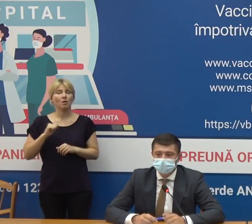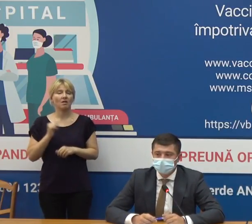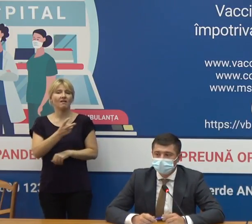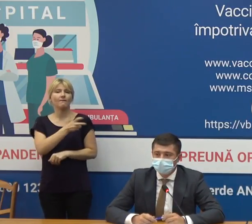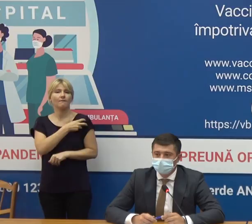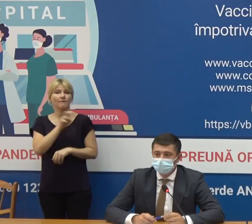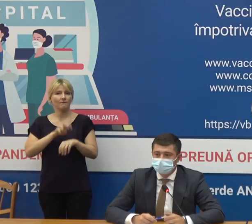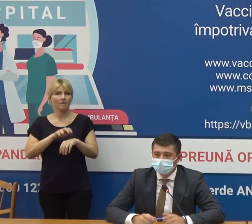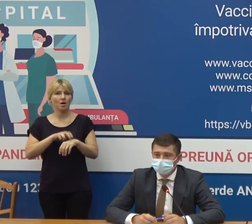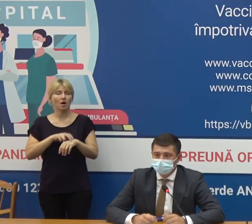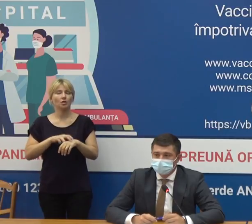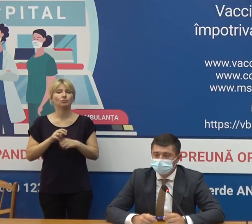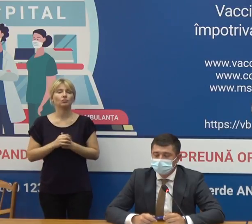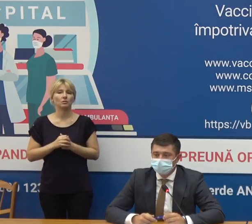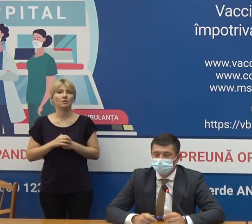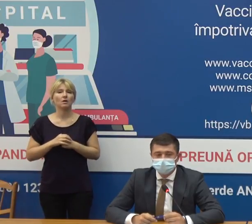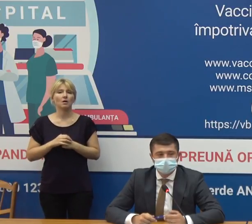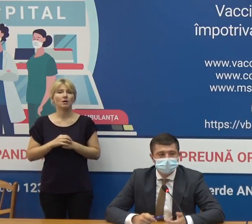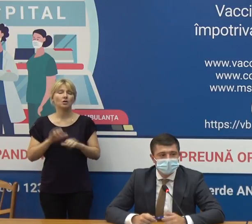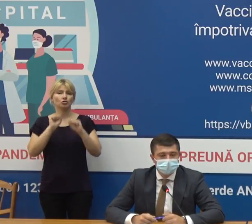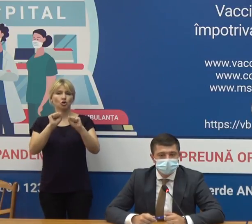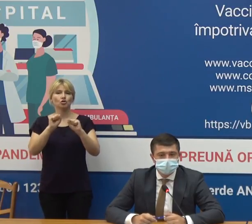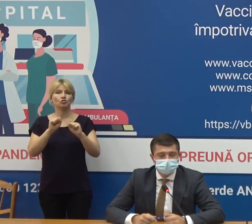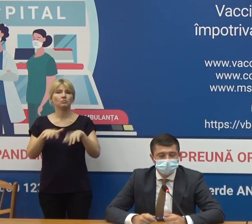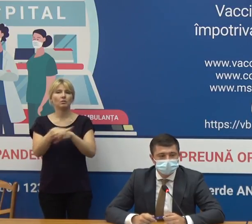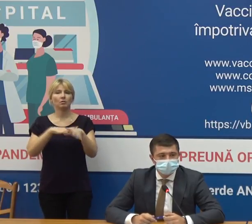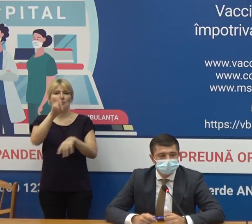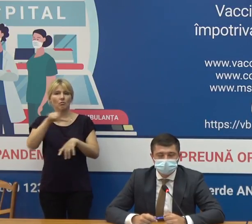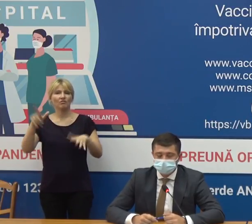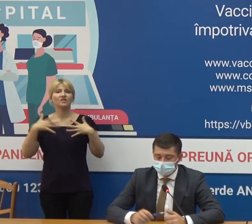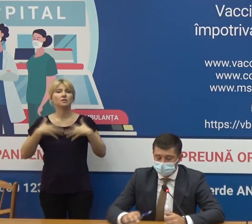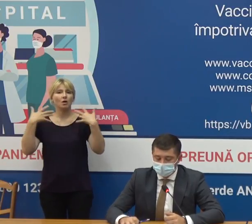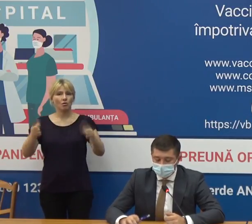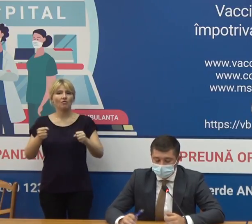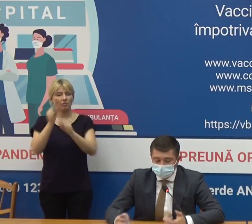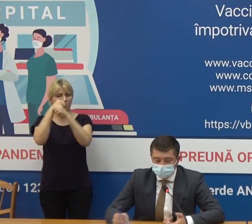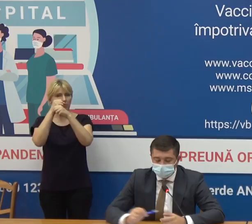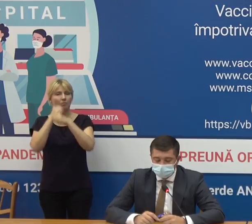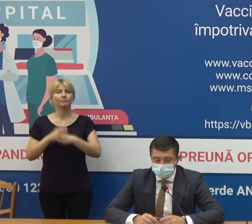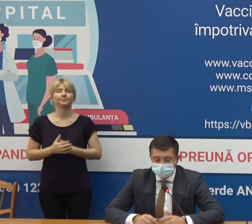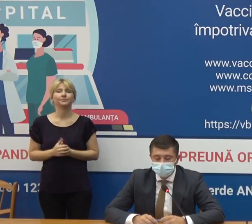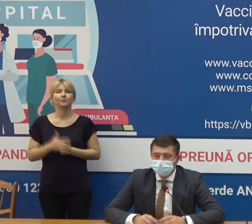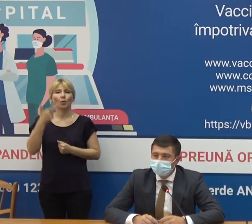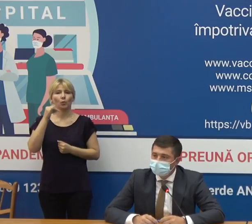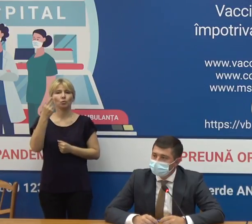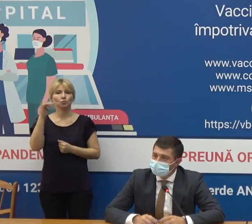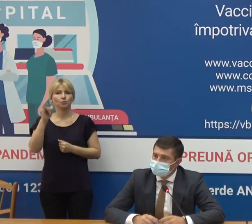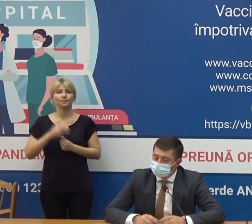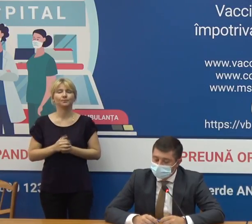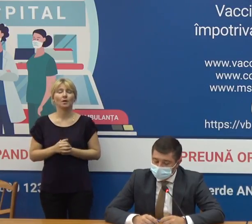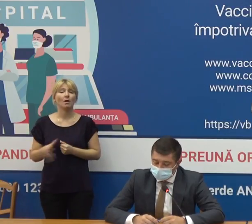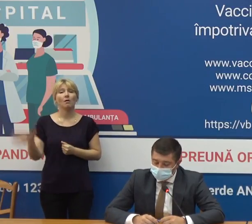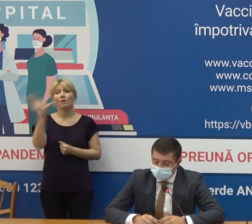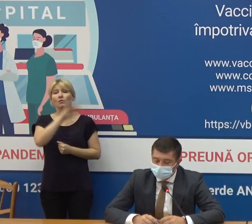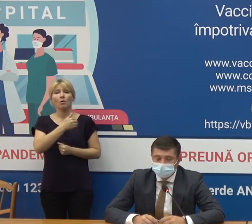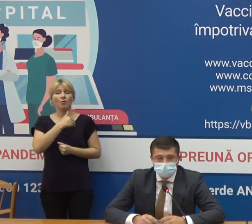epidemiolog la Agenția Națională de Sănătitate Publică, Vecislav Guțu. Întâi de toate informăm